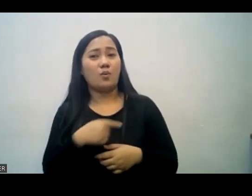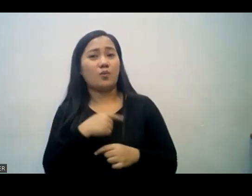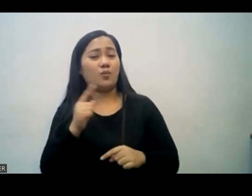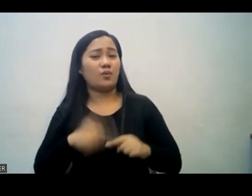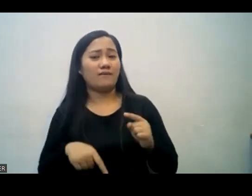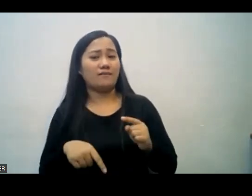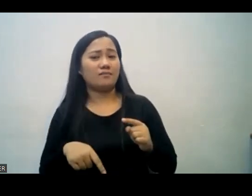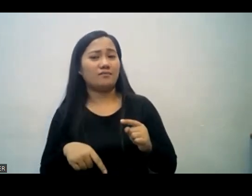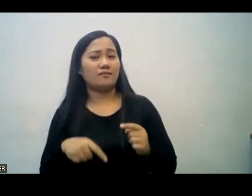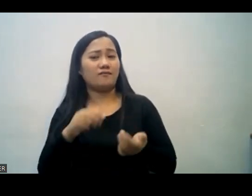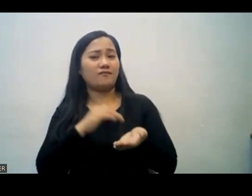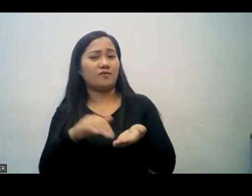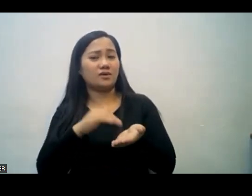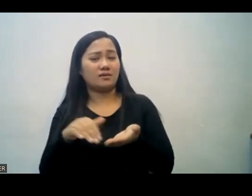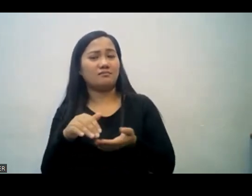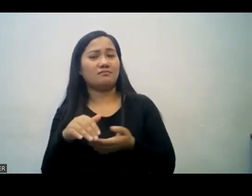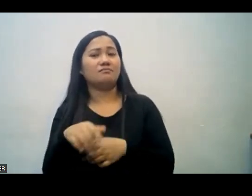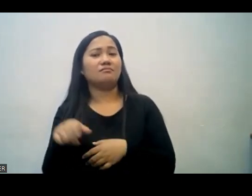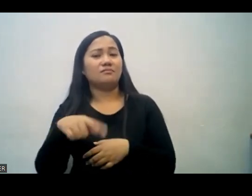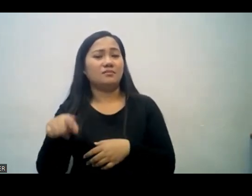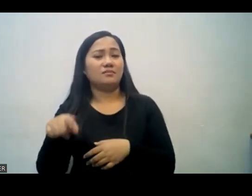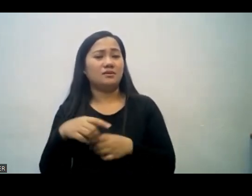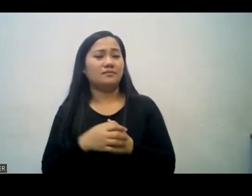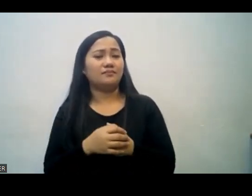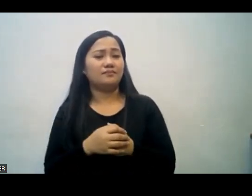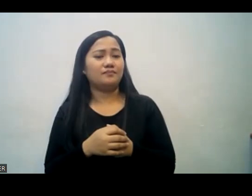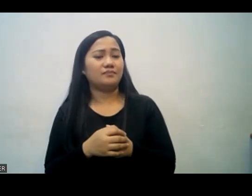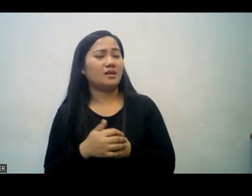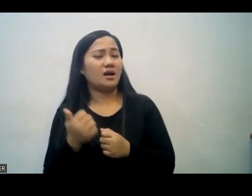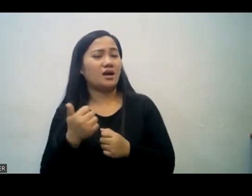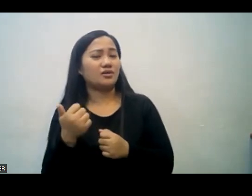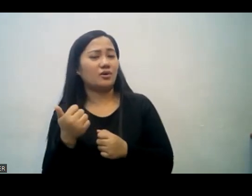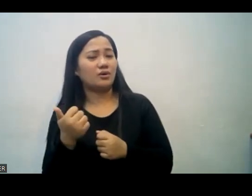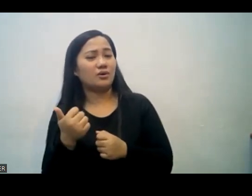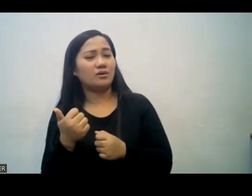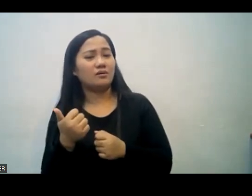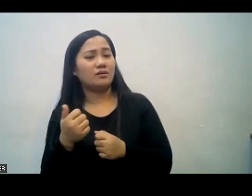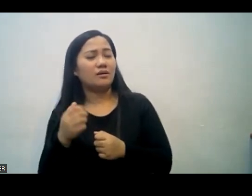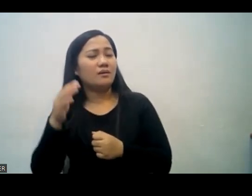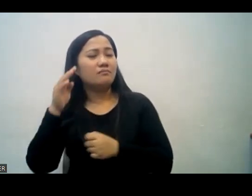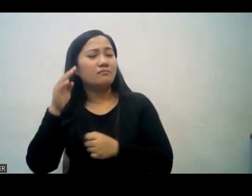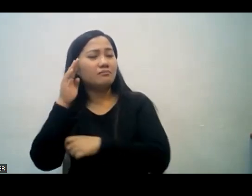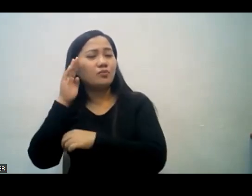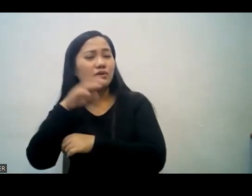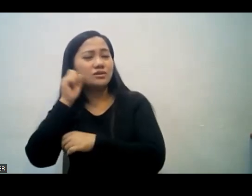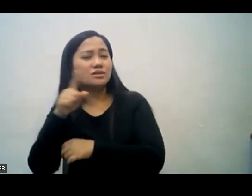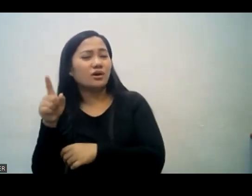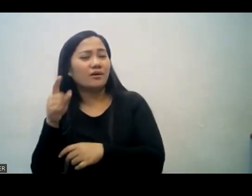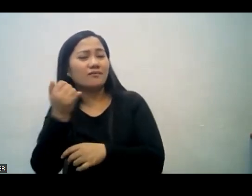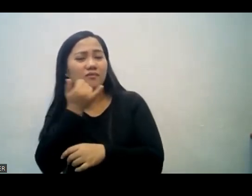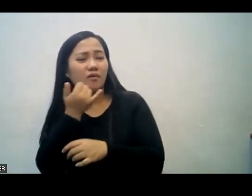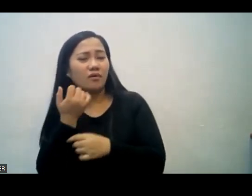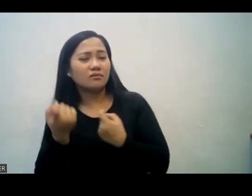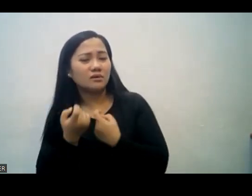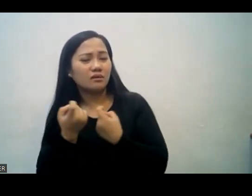or sister? Kaya kung ganun po, paano hindi natin magagawang patawarin yung kahit isang kasalanan lamang ng brother o kaya sister?